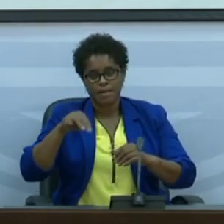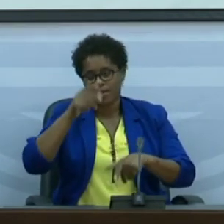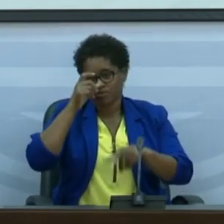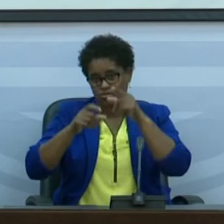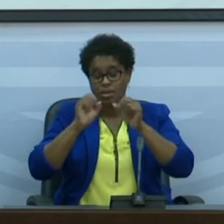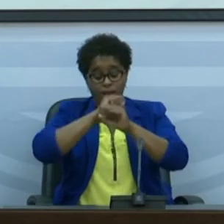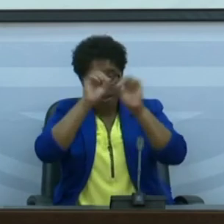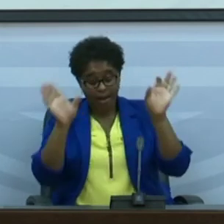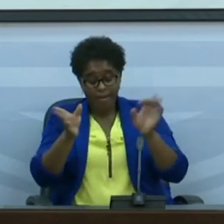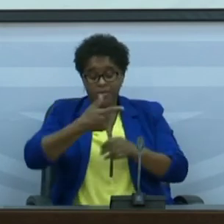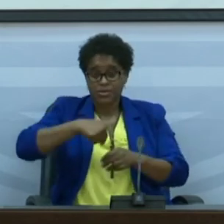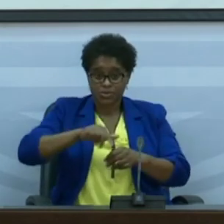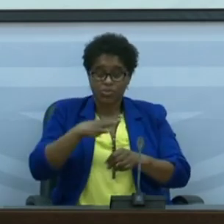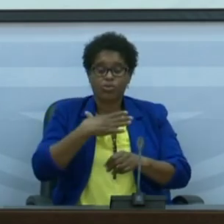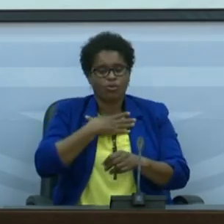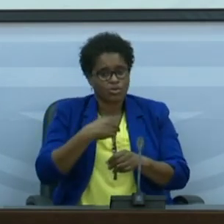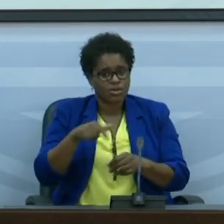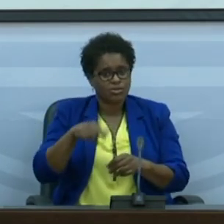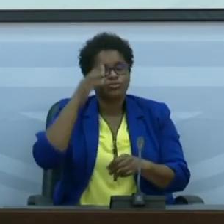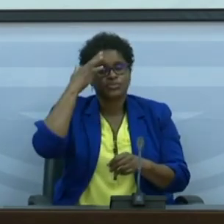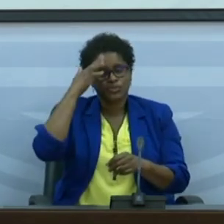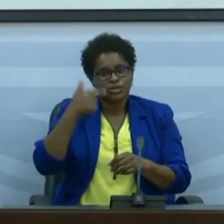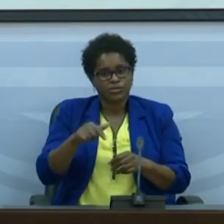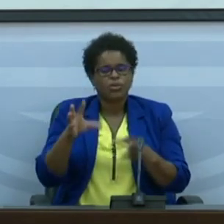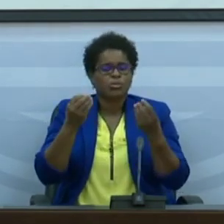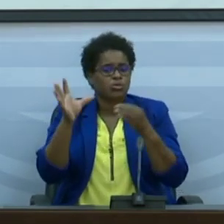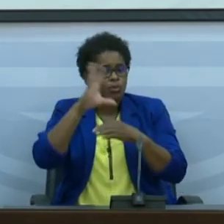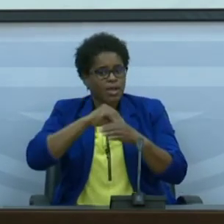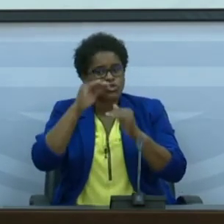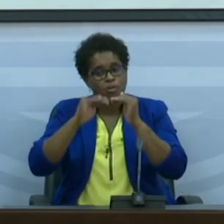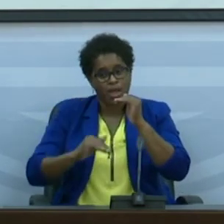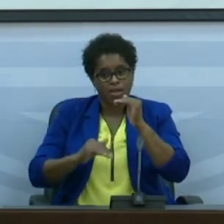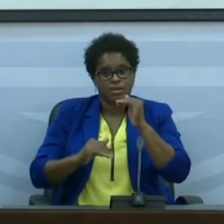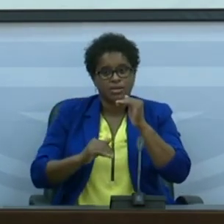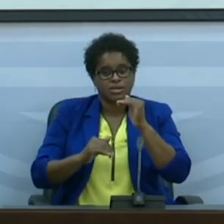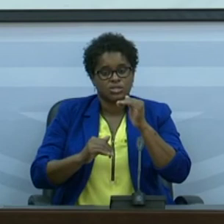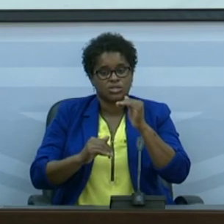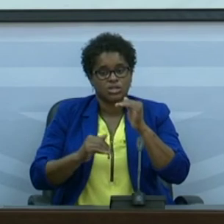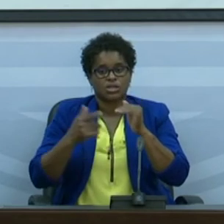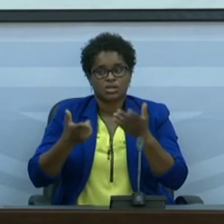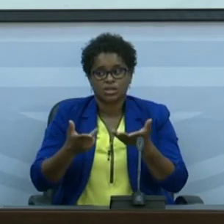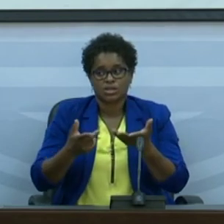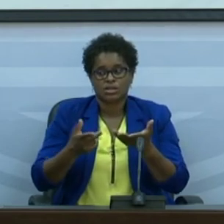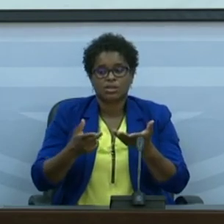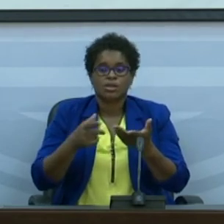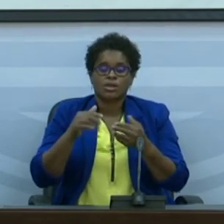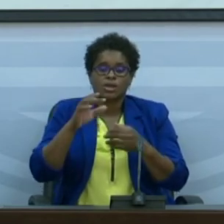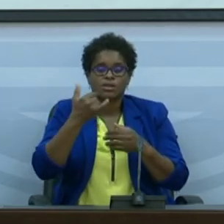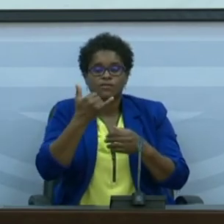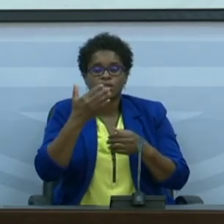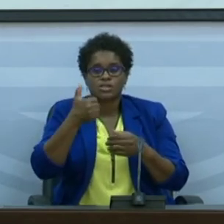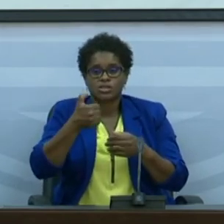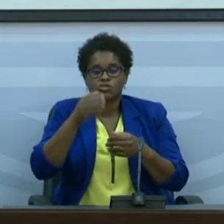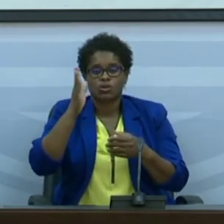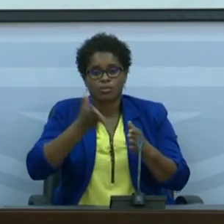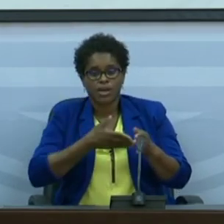nós gostaríamos que esta taxa estivesse muito mais baixa de preferência inferior a 25 por 100 mil habitantes